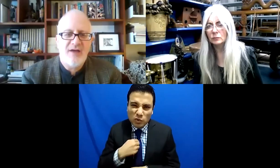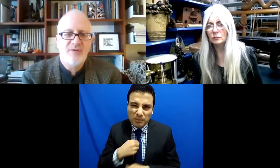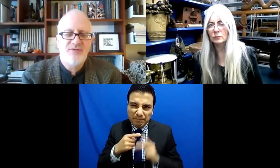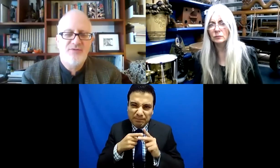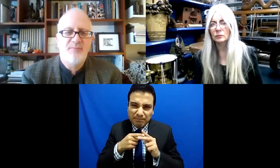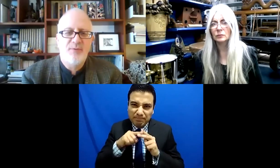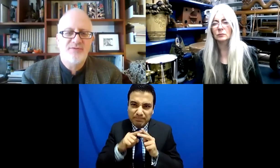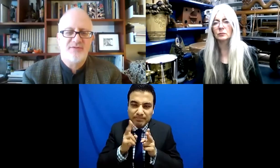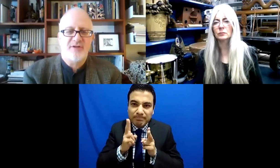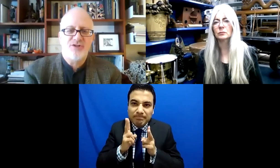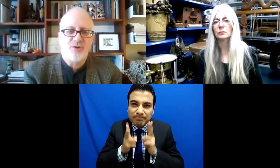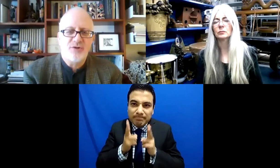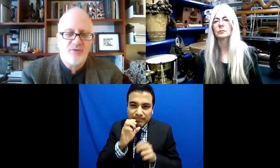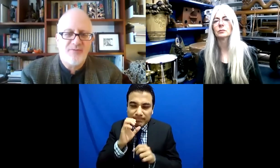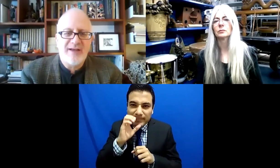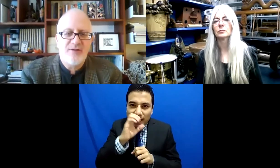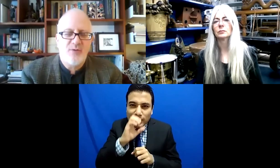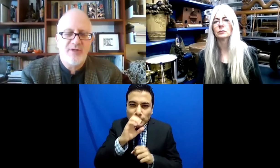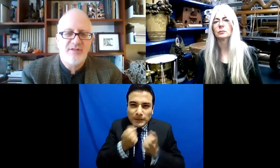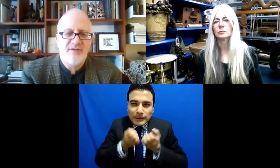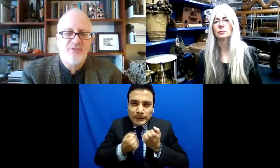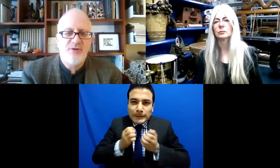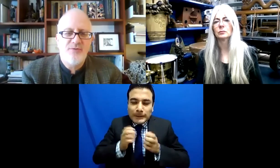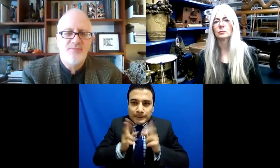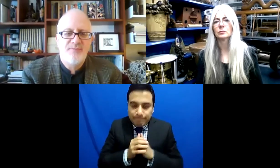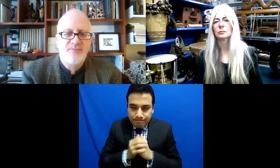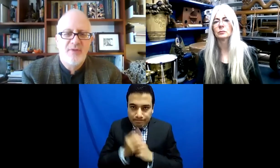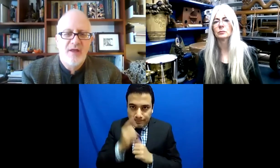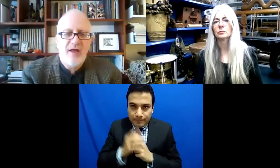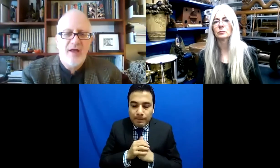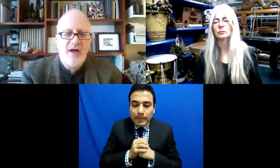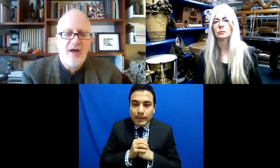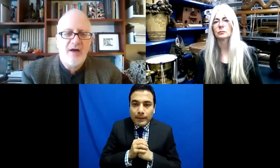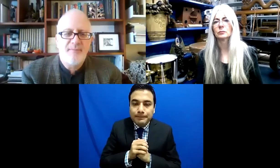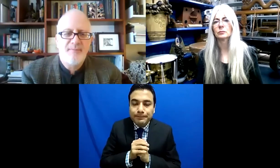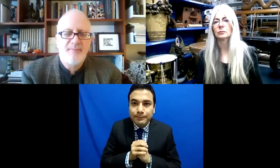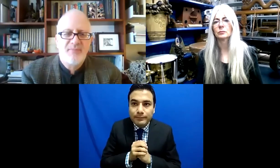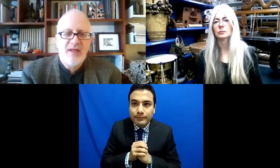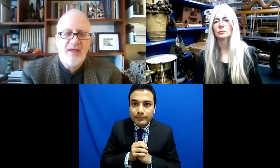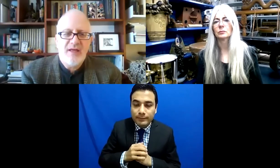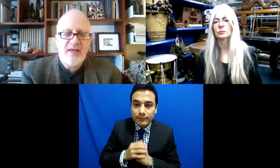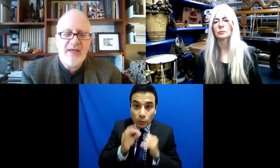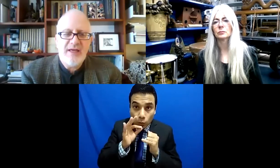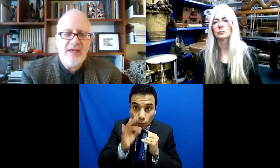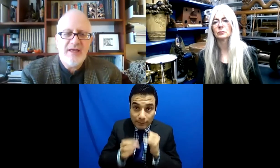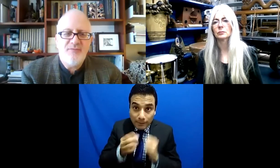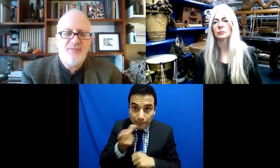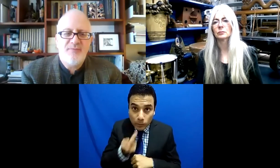Para calentar un poco motores, quiero hacer una última y breve pregunta para ti.